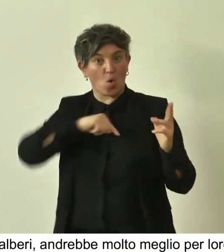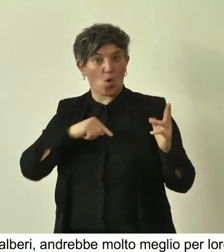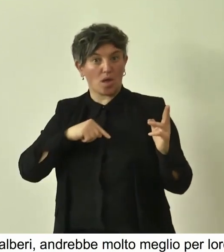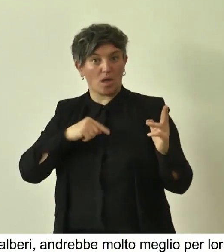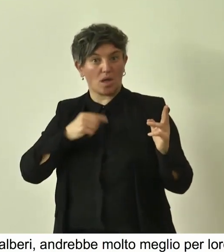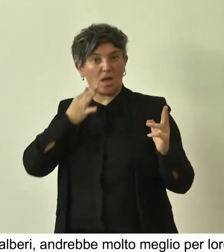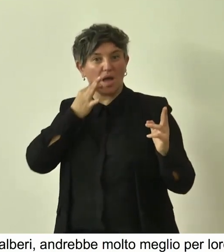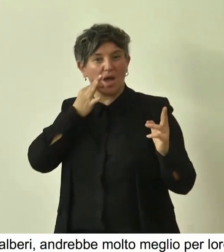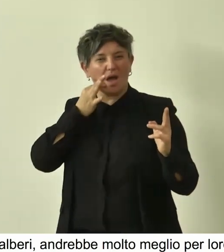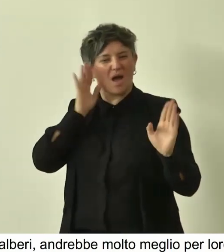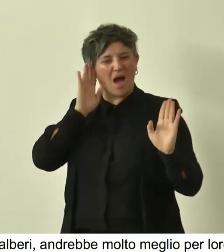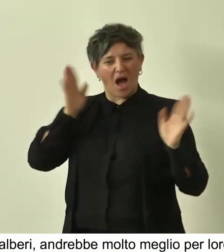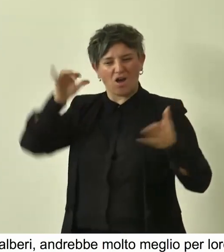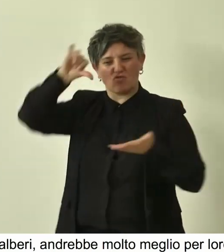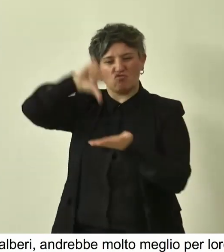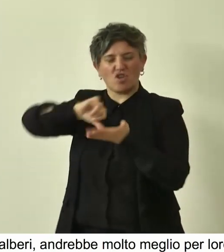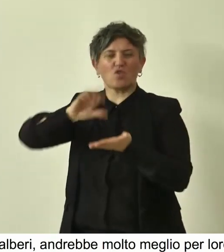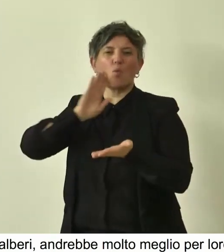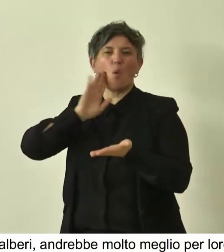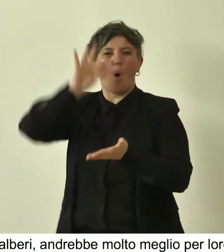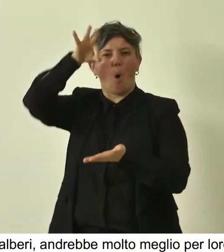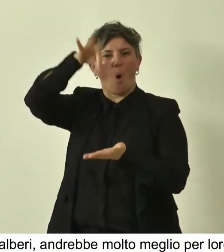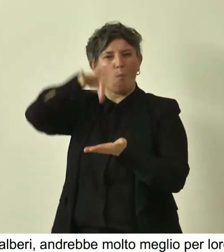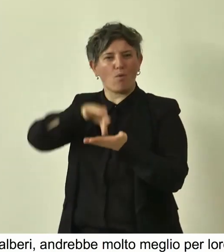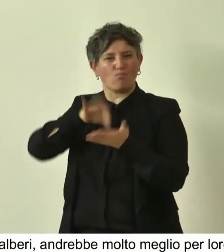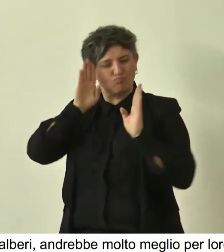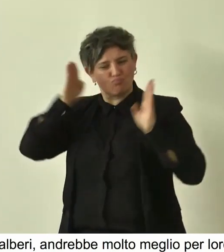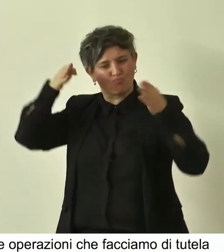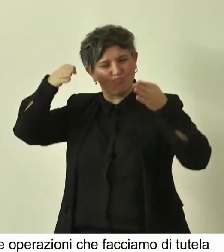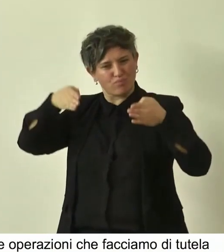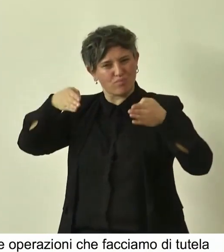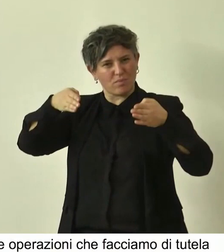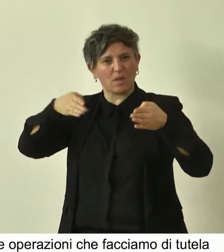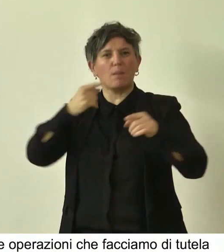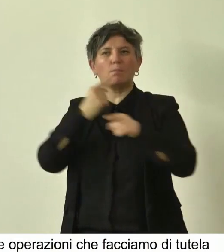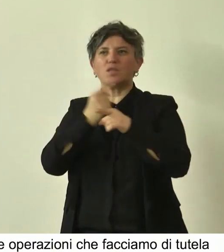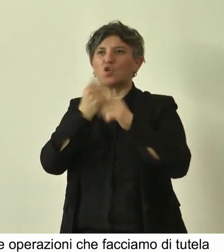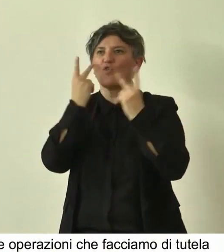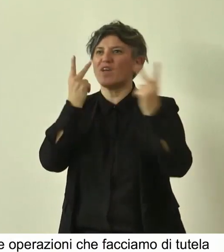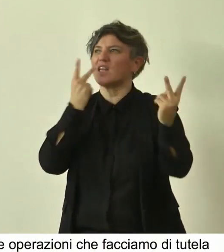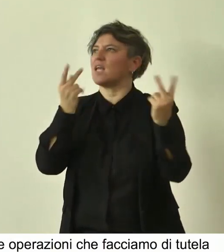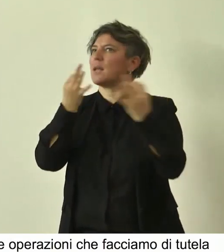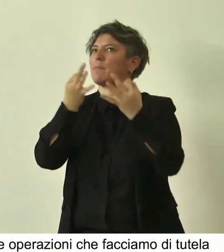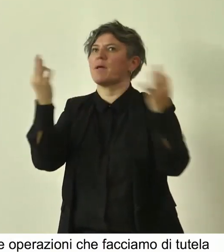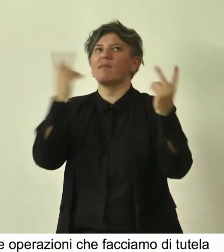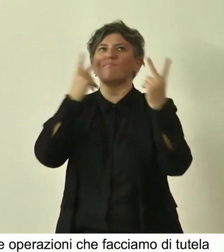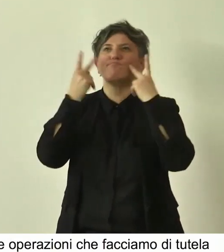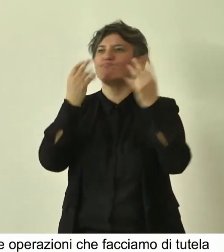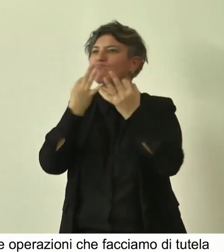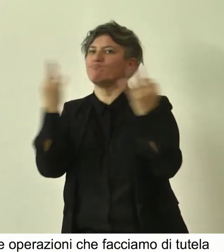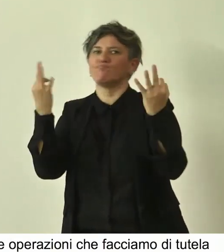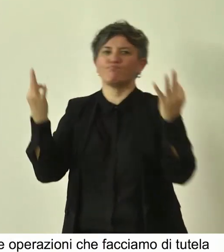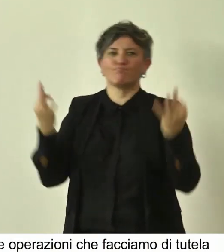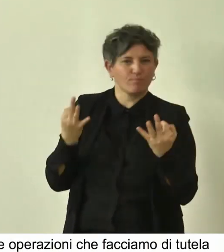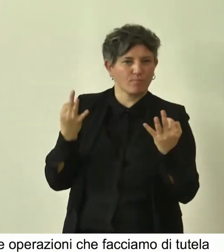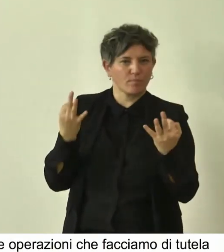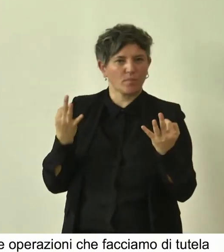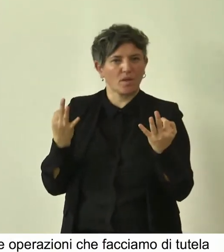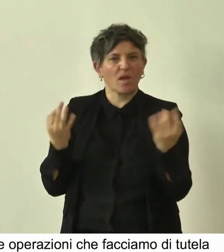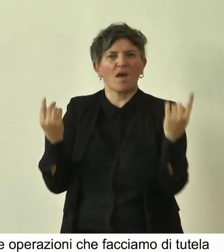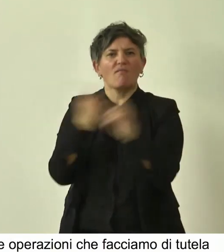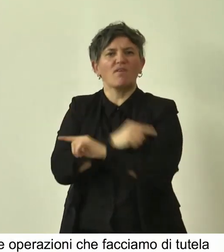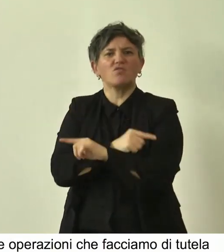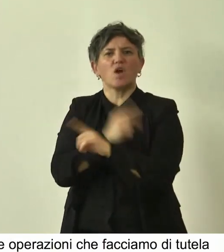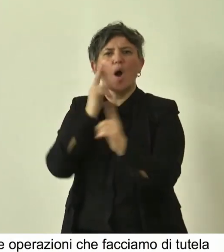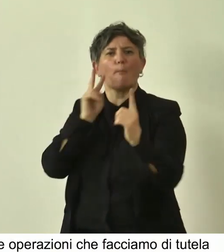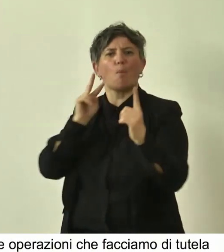antropocentrico, stiamo nel pieno antropocene, quindi abbiamo questo bisogno di vedere tutto con il nostro occhio, ma in realtà se spostiamo